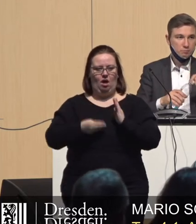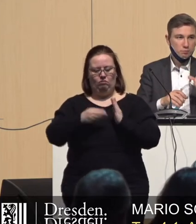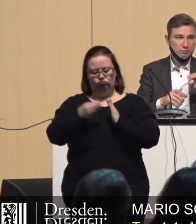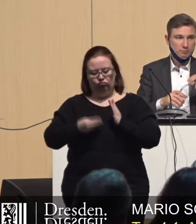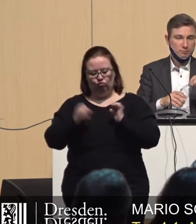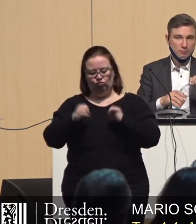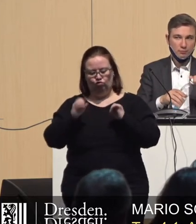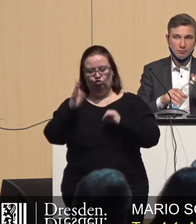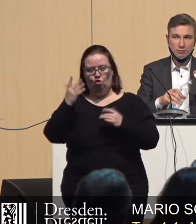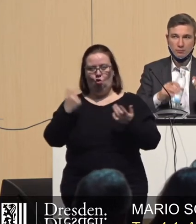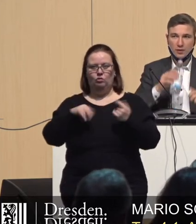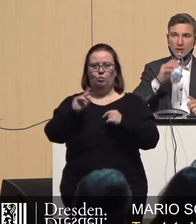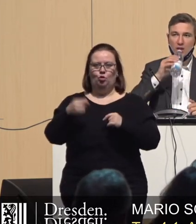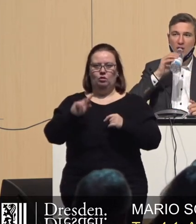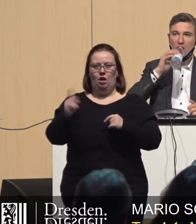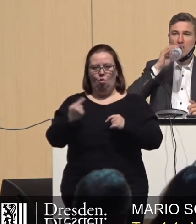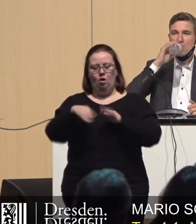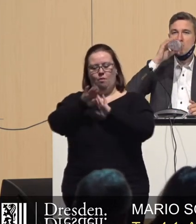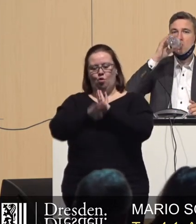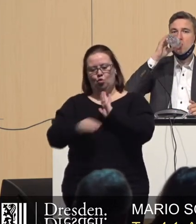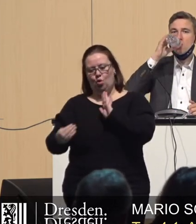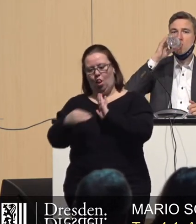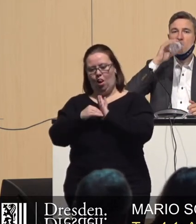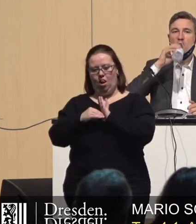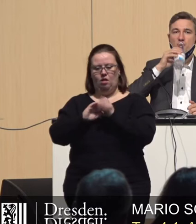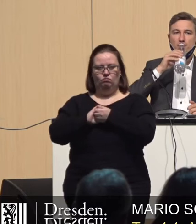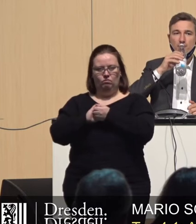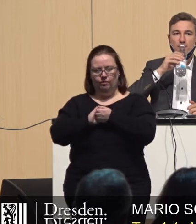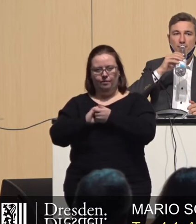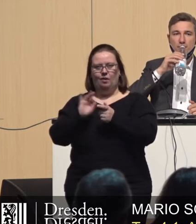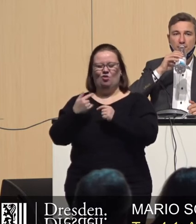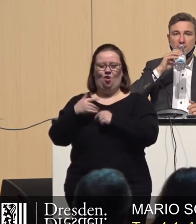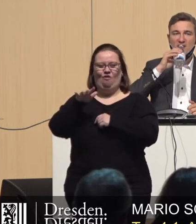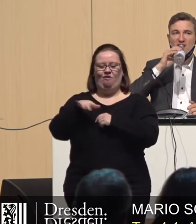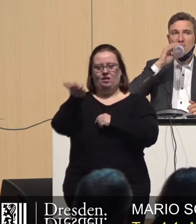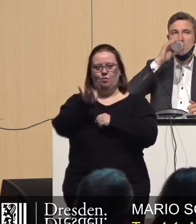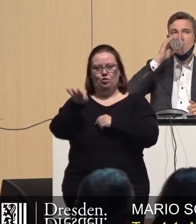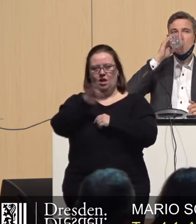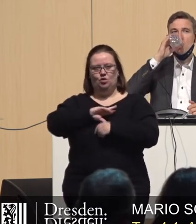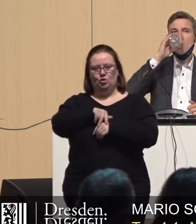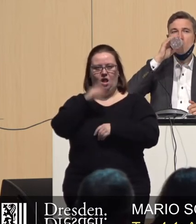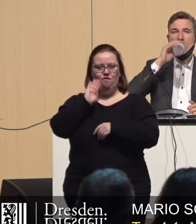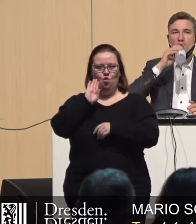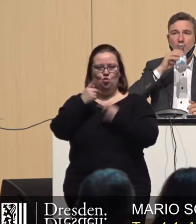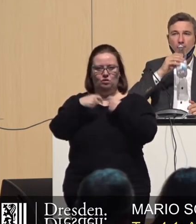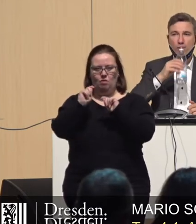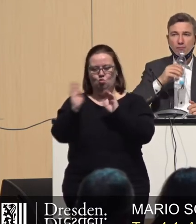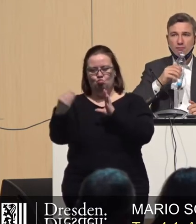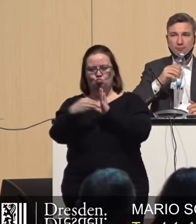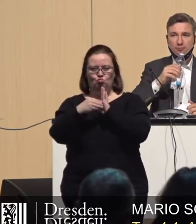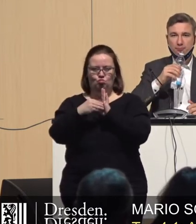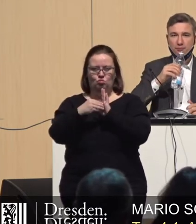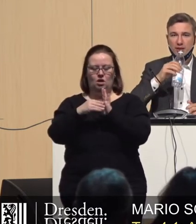Stadtverwaltung. Es wurde ein Protokoll gemeinsam gefertigt. Man hat sich auf 15 Prozent Sozialwohnungsbau verständigt.